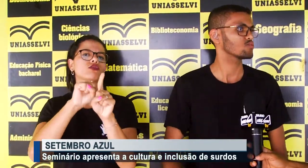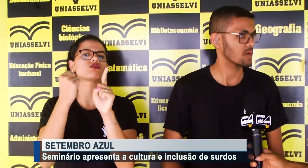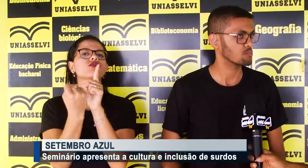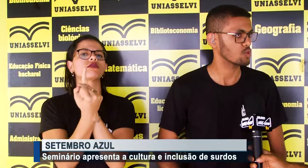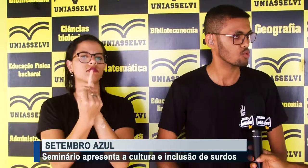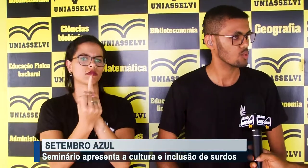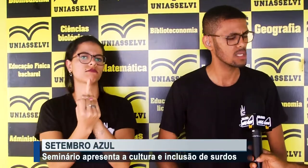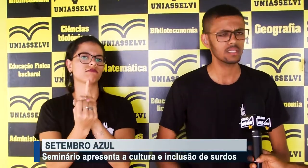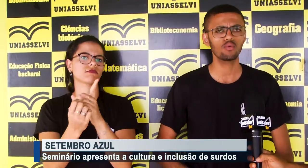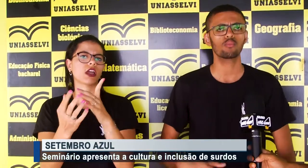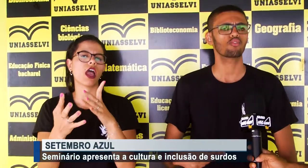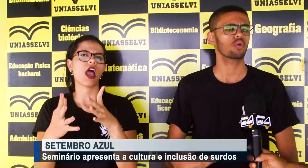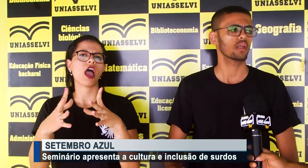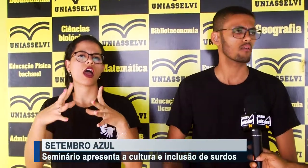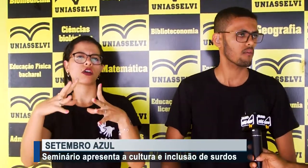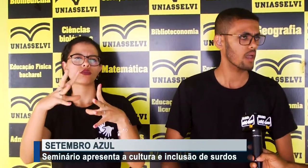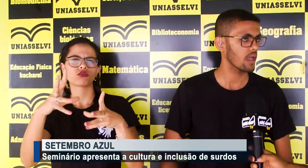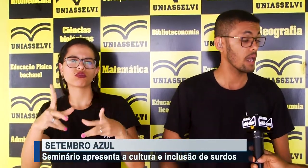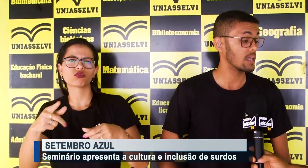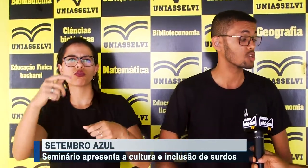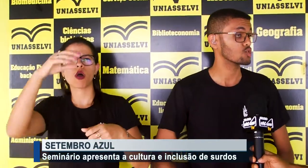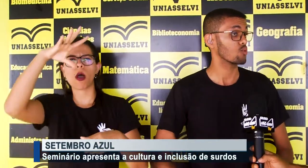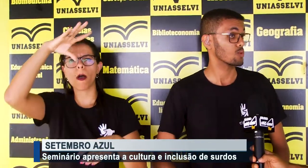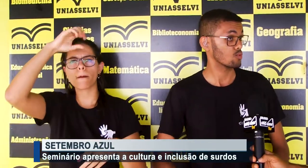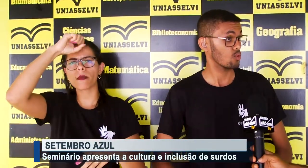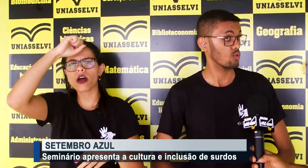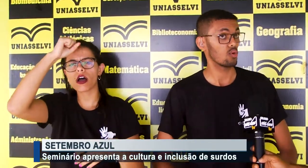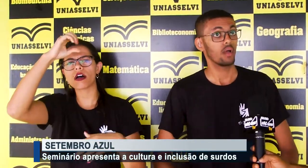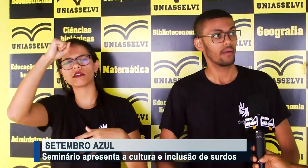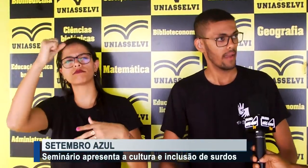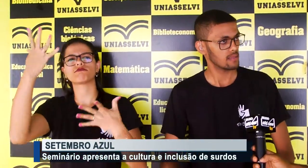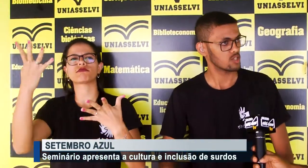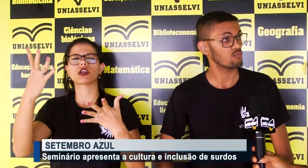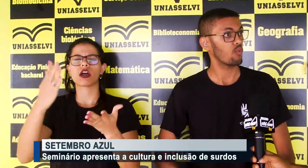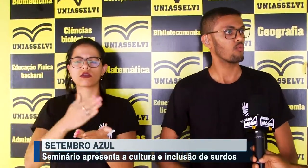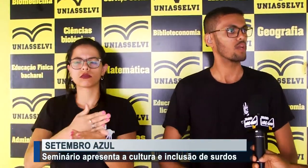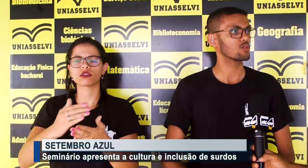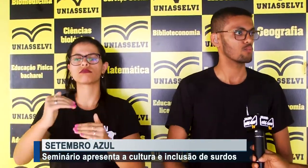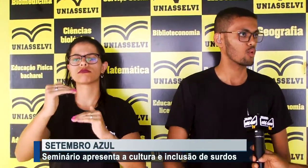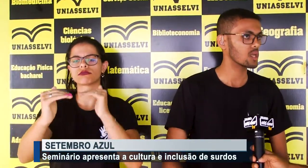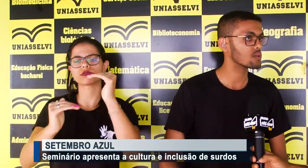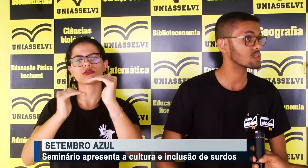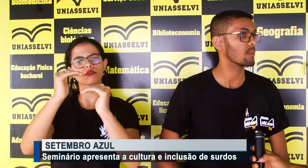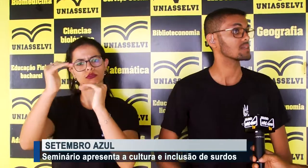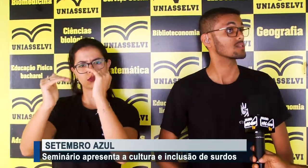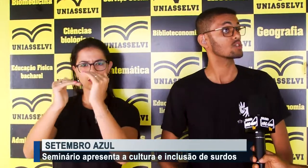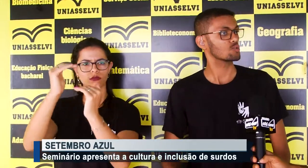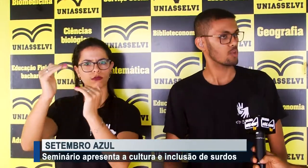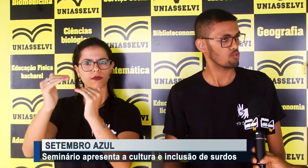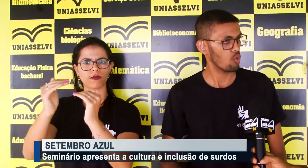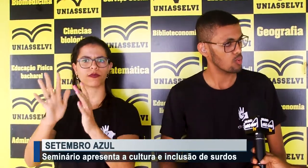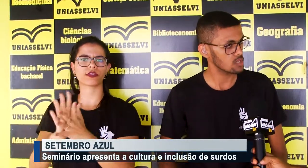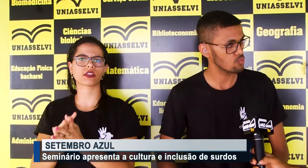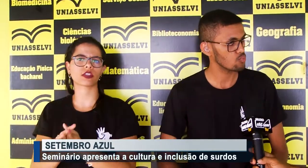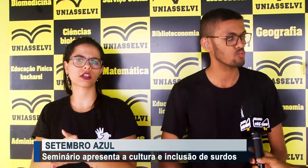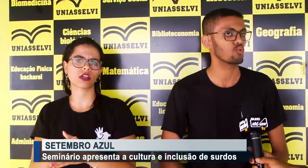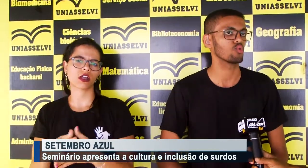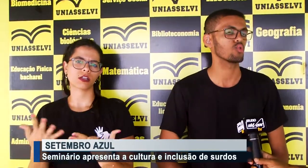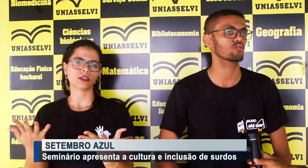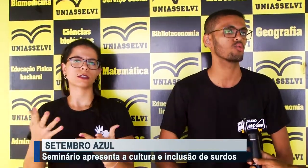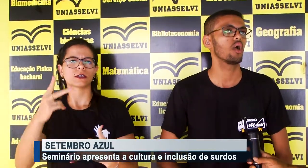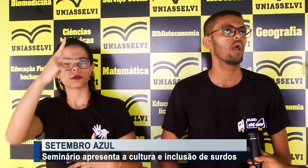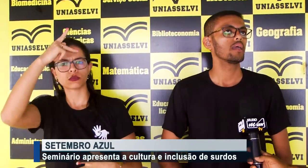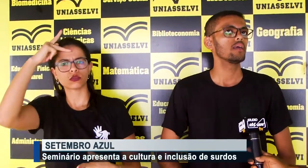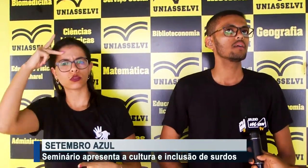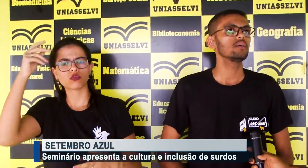mostrando para as pessoas. E assim começou a crescer e a gente começou a desenvolver aos pouquinhos, ter bastante pessoas juntos